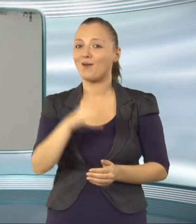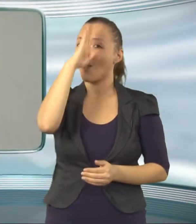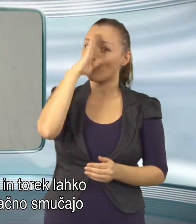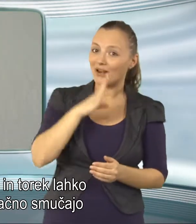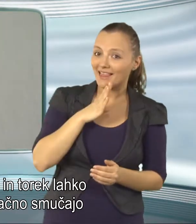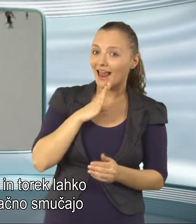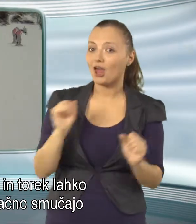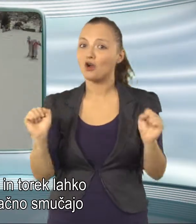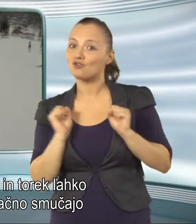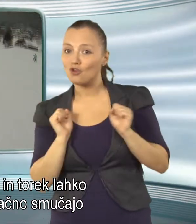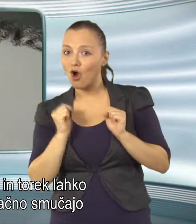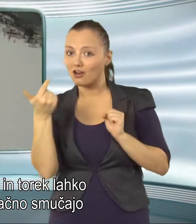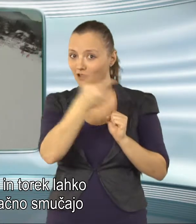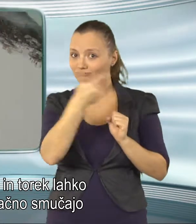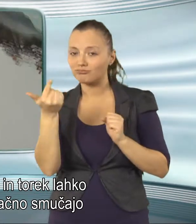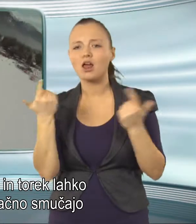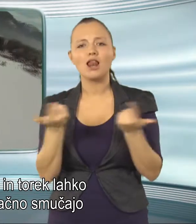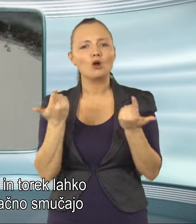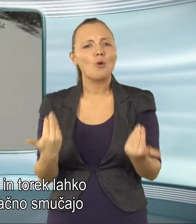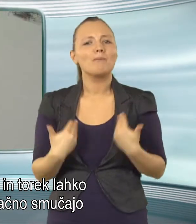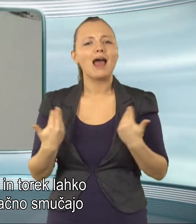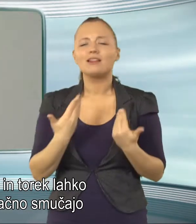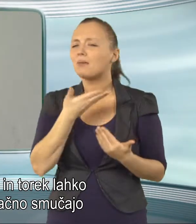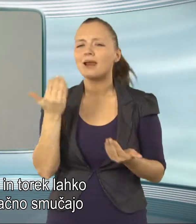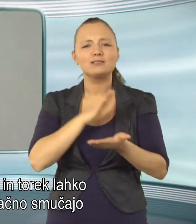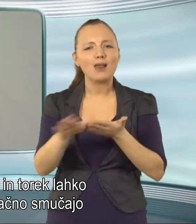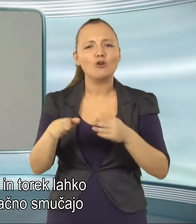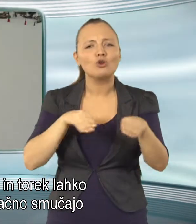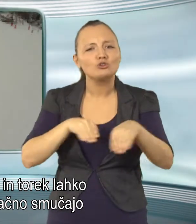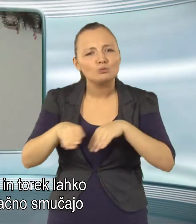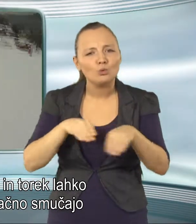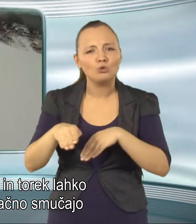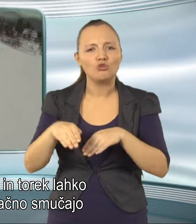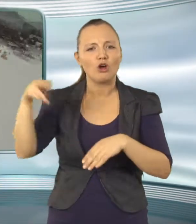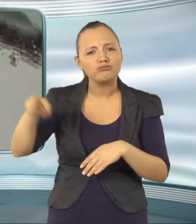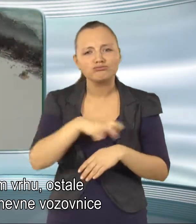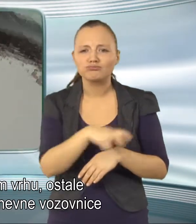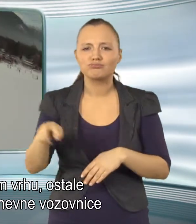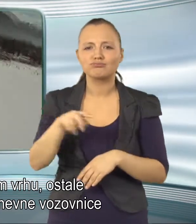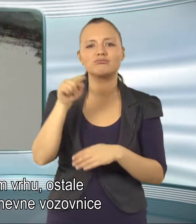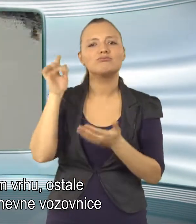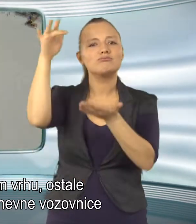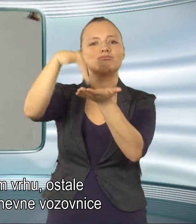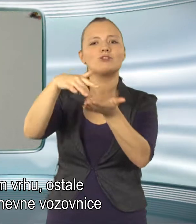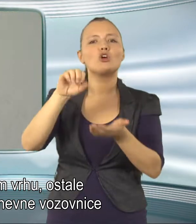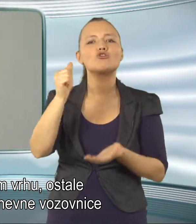V ponedeljek in torek lahko mladi brezplačno smučajo na Španovem vrhu, ostale dni pa so